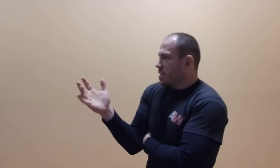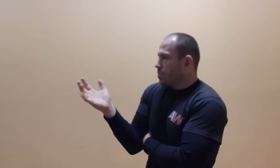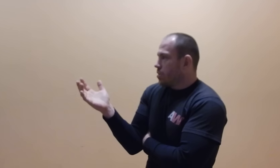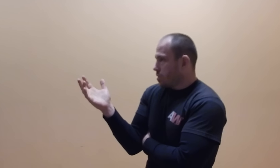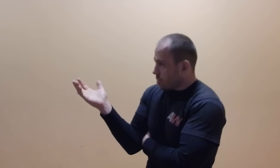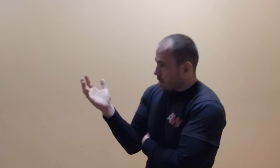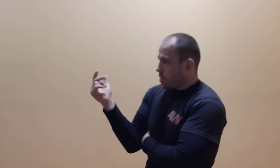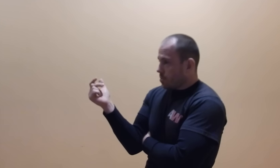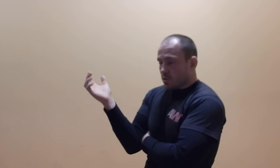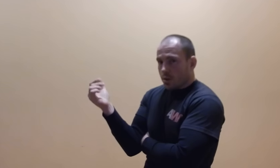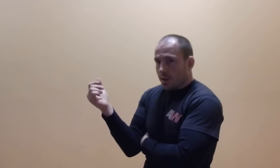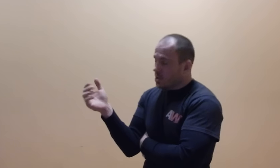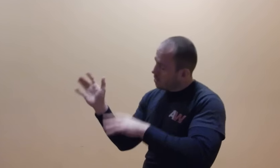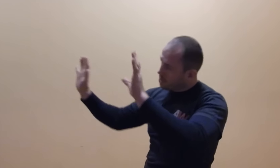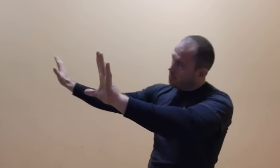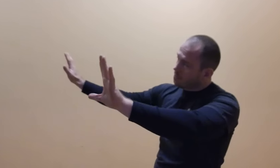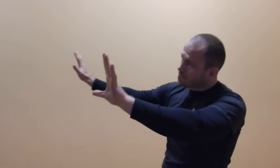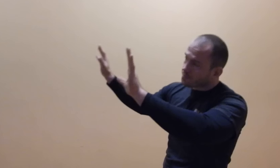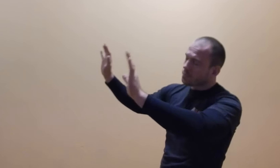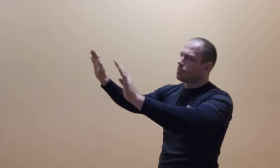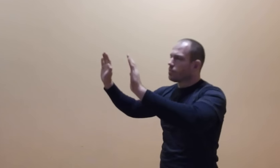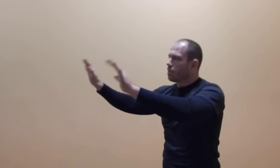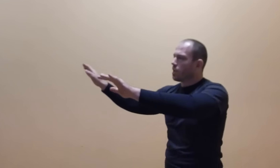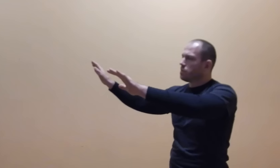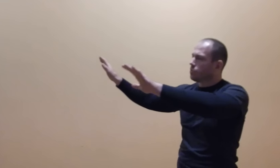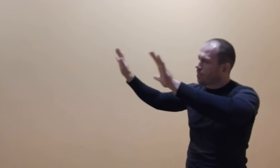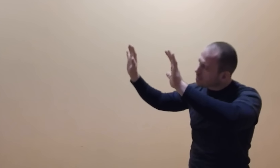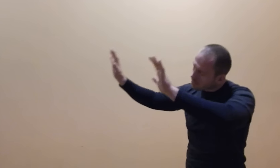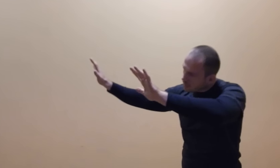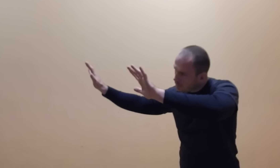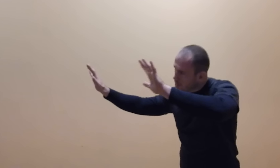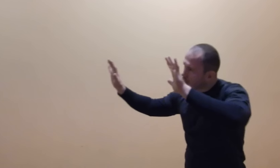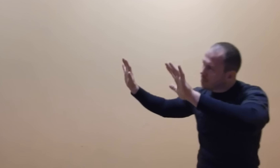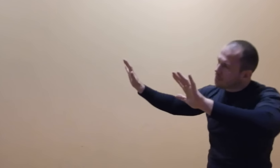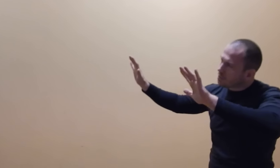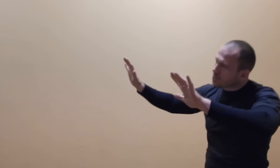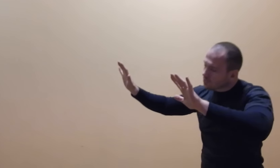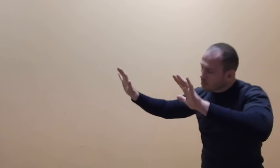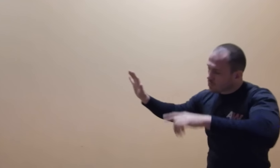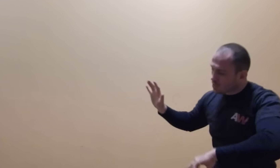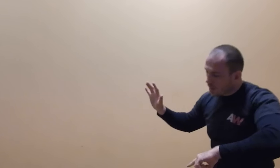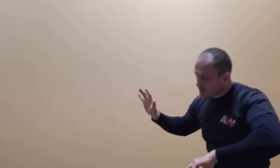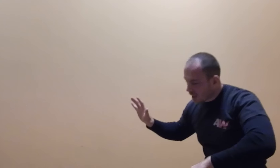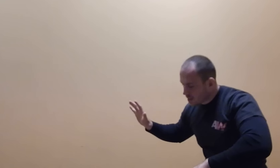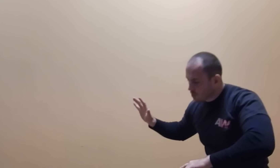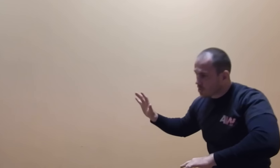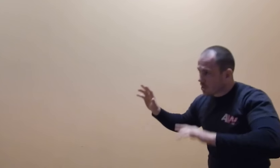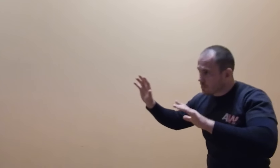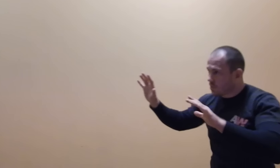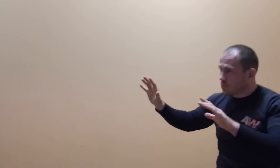następne, jeśli ktoś zaczyna być trochę bardziej agresywny, ręce otwarte, nie, cofam się do tyłu, ale dalej mi ciężar jest wychylony